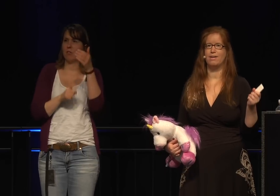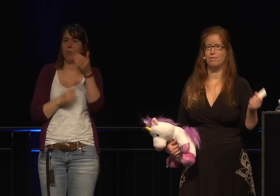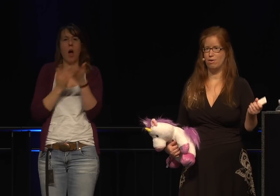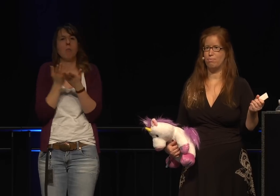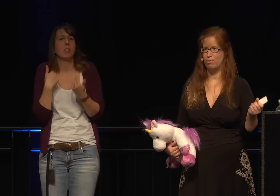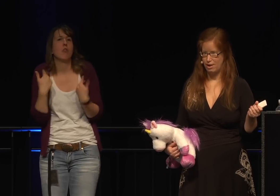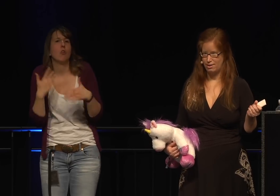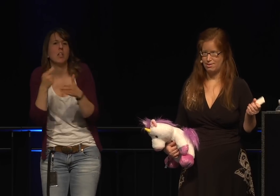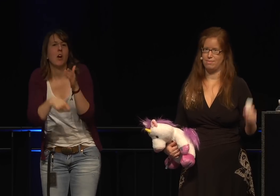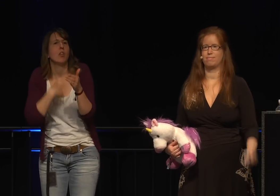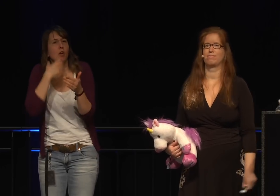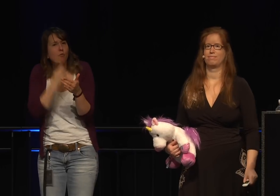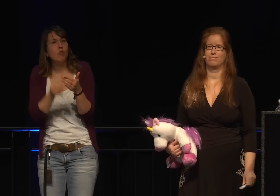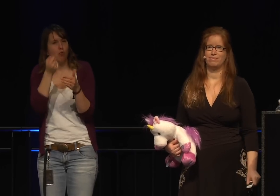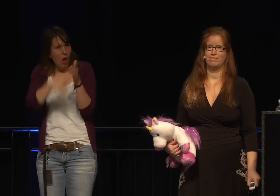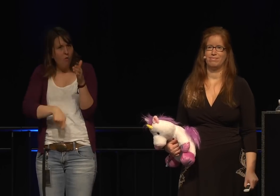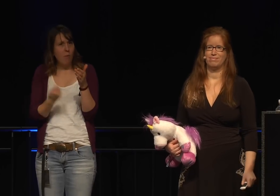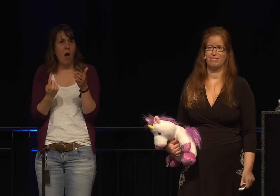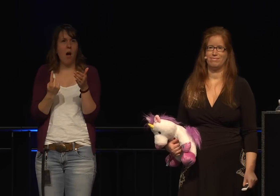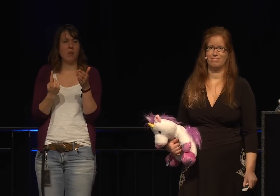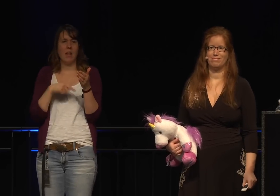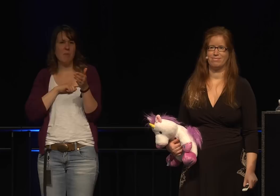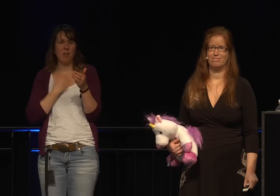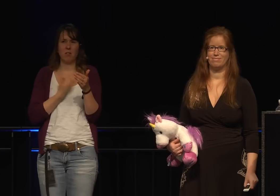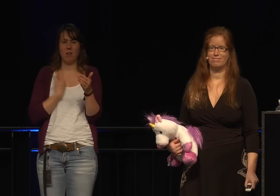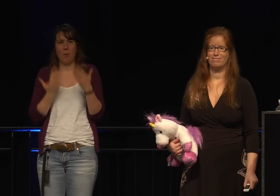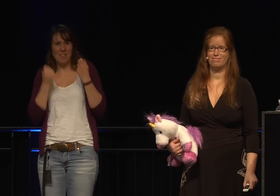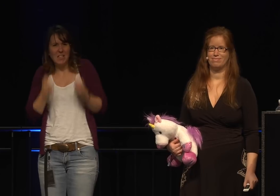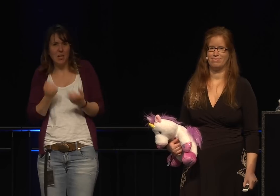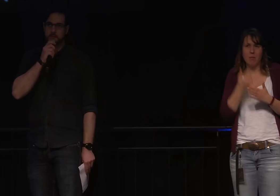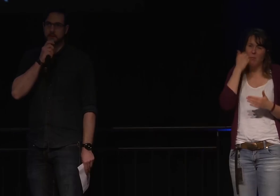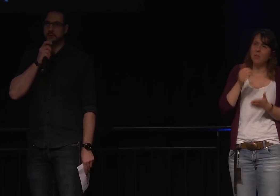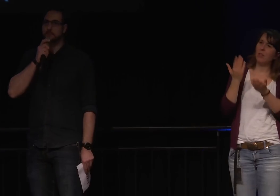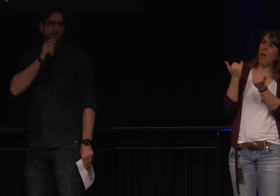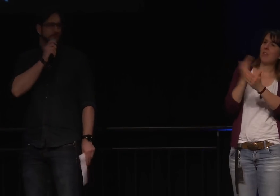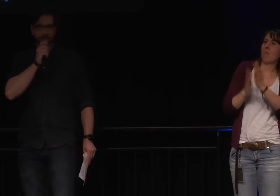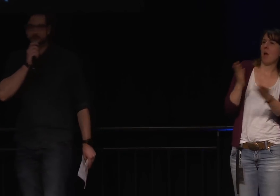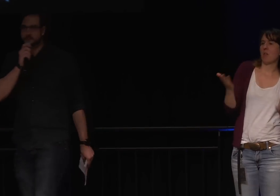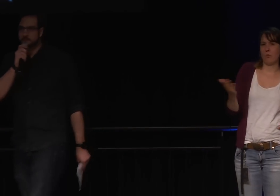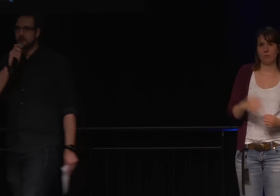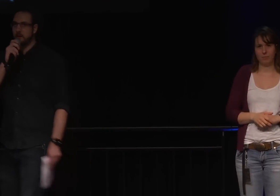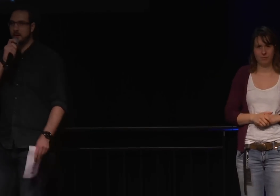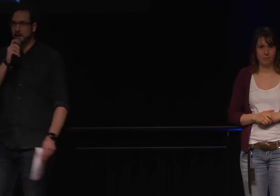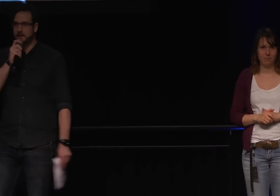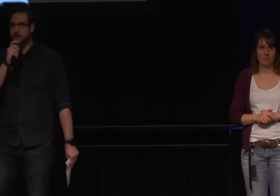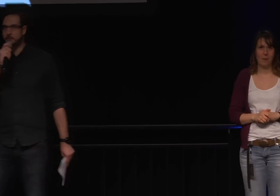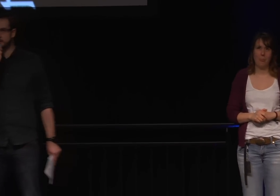Und wenn man sagt, können Sie mir sagen, weil sonst kaufe ich ein Produkt nicht. Also mit einer echten Drohung verbunden.